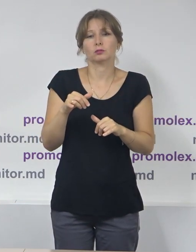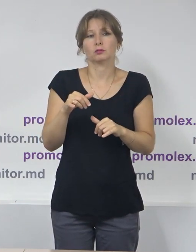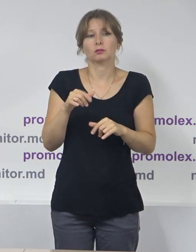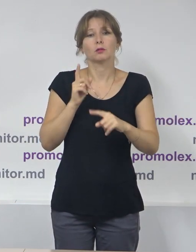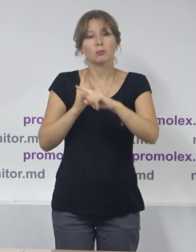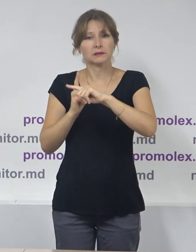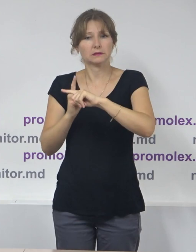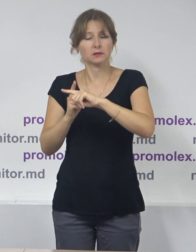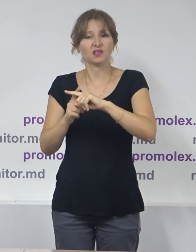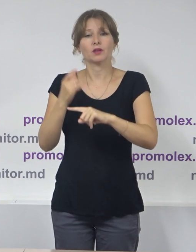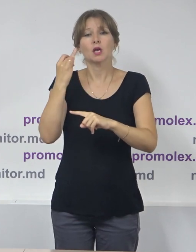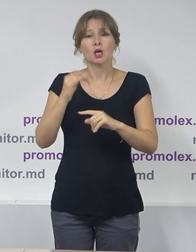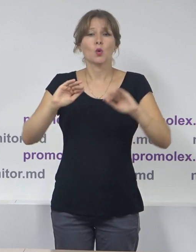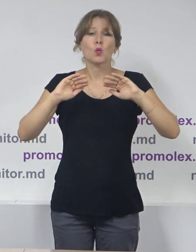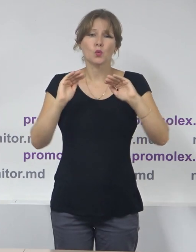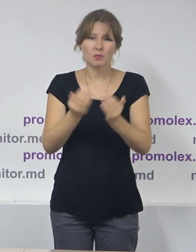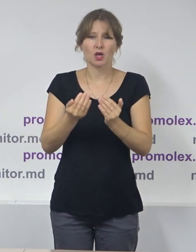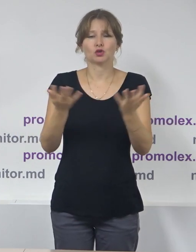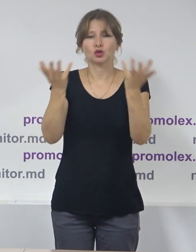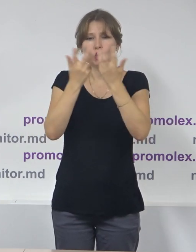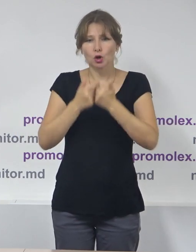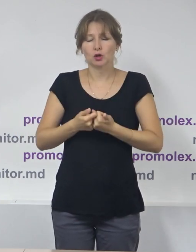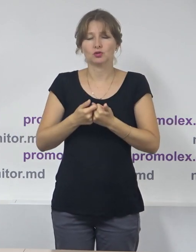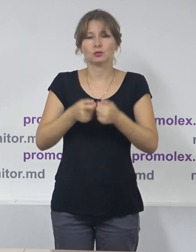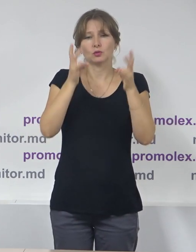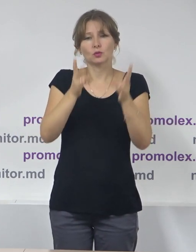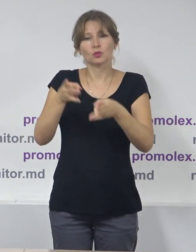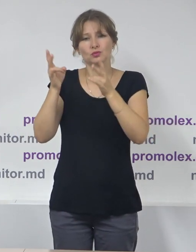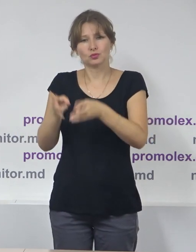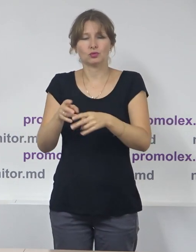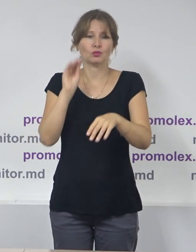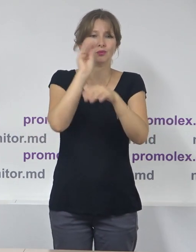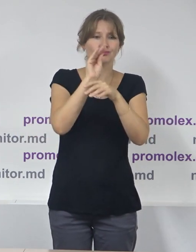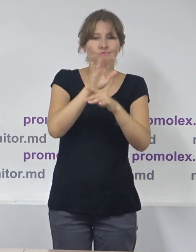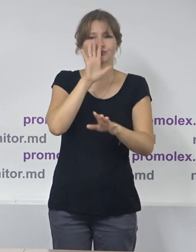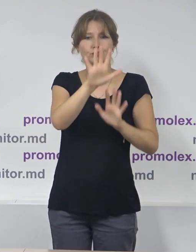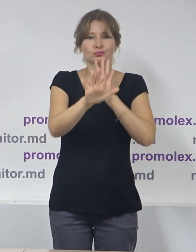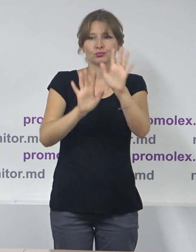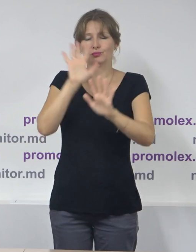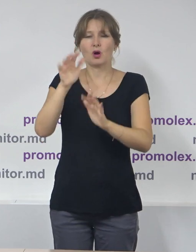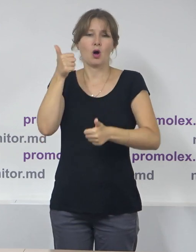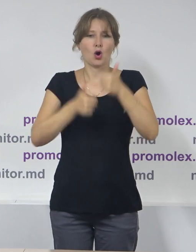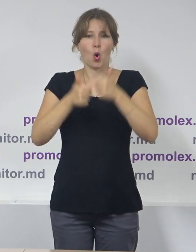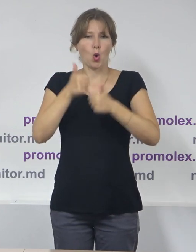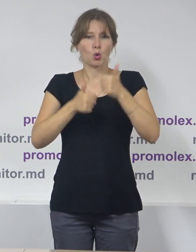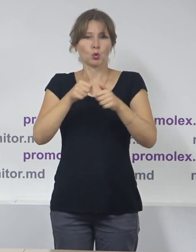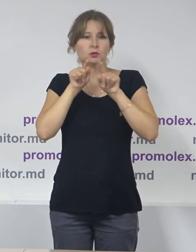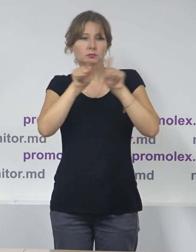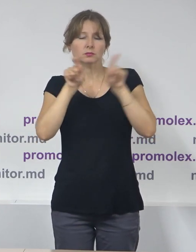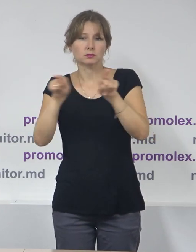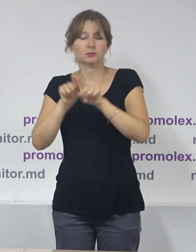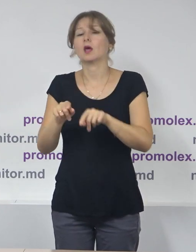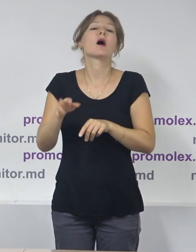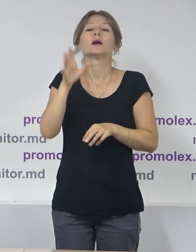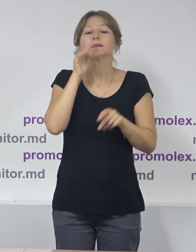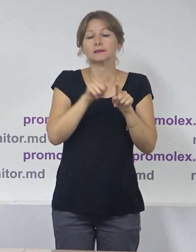cazurilor, a numărului de cazuri de utilizare a discursului de ură în campaniile electorale. Pentru această perioadă